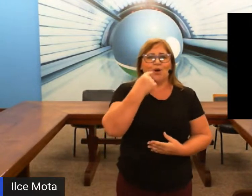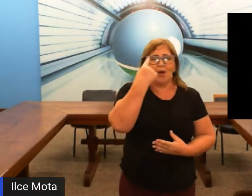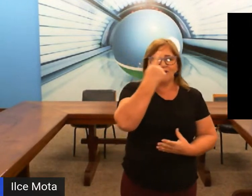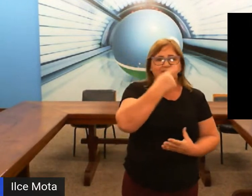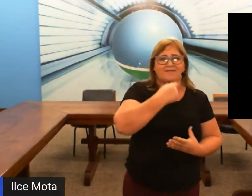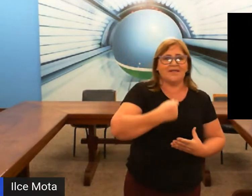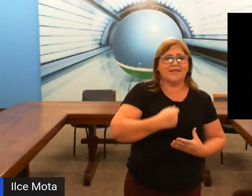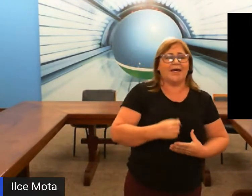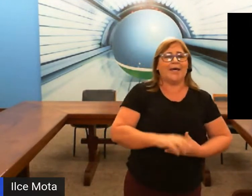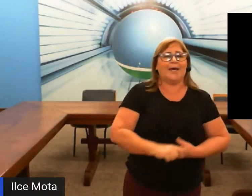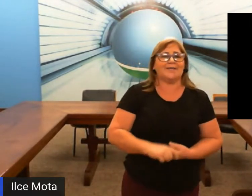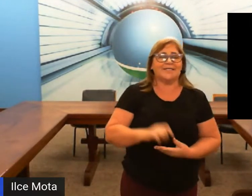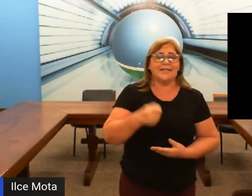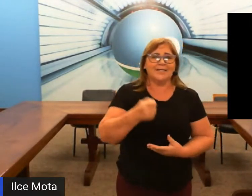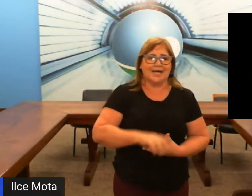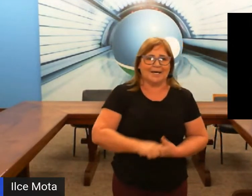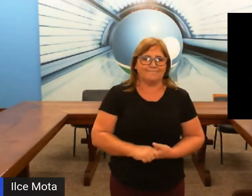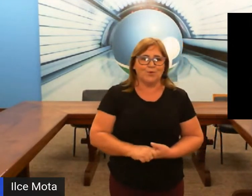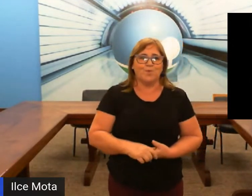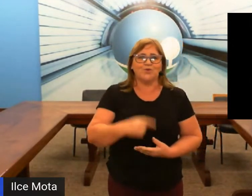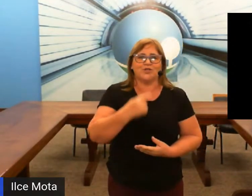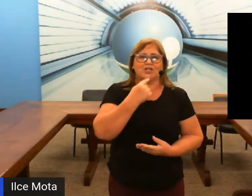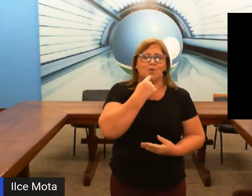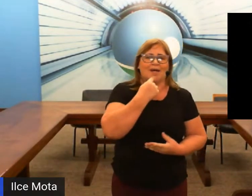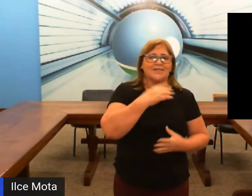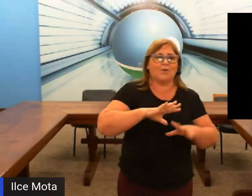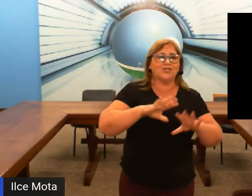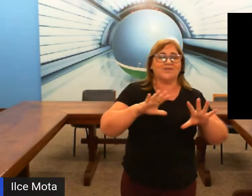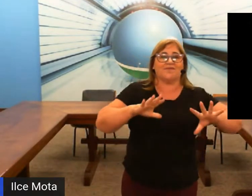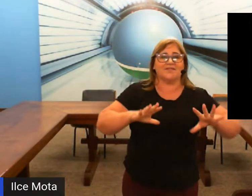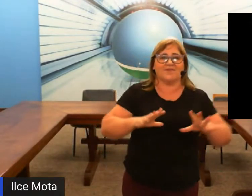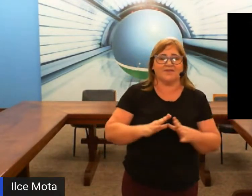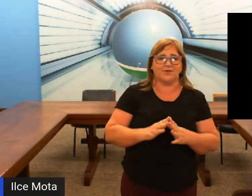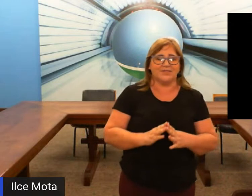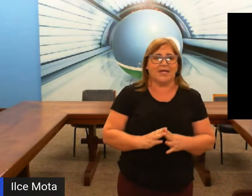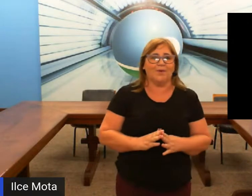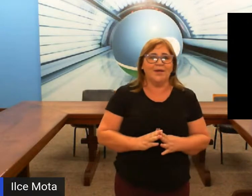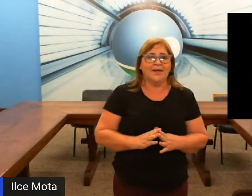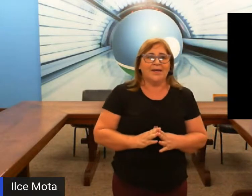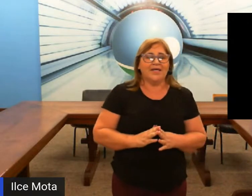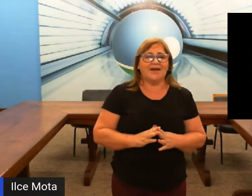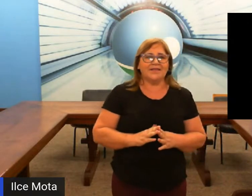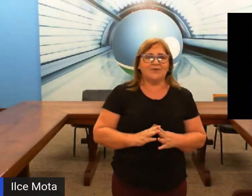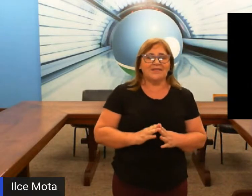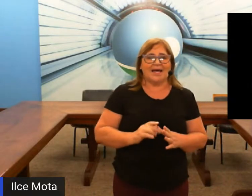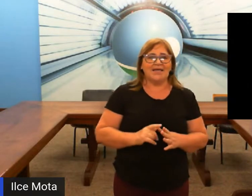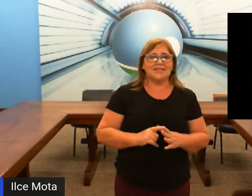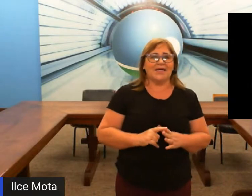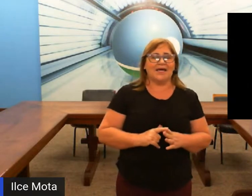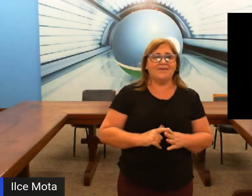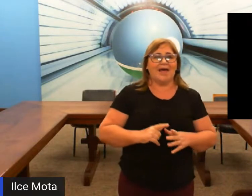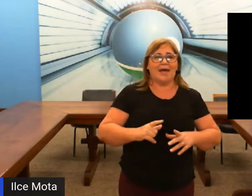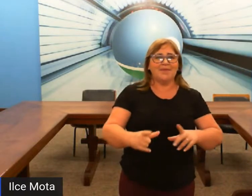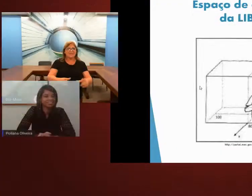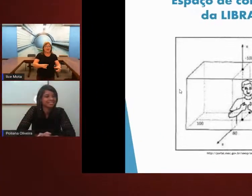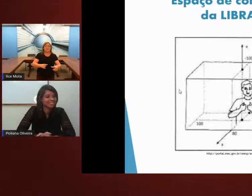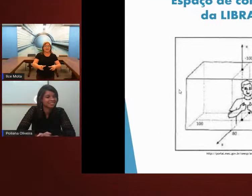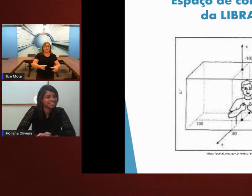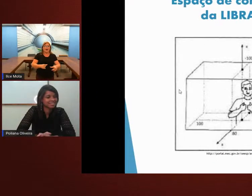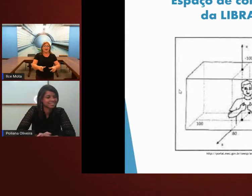local onde que você vai sinalizar. O ponto de articulação onde você vai fazer o sinal. E vai ter os sinais que ele é abstrato, que ele é no ar.